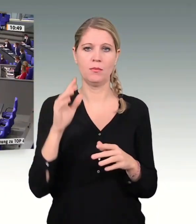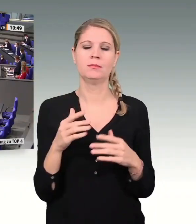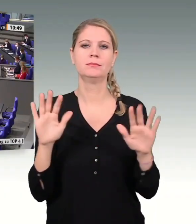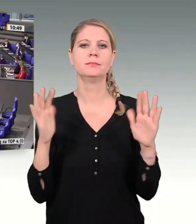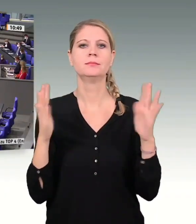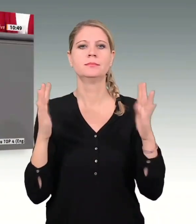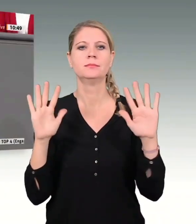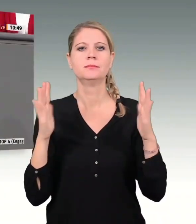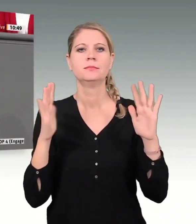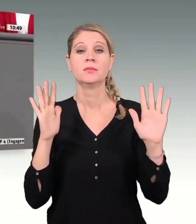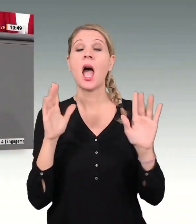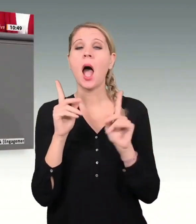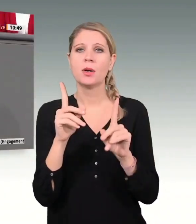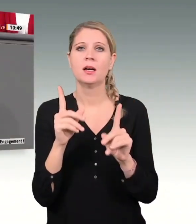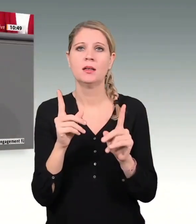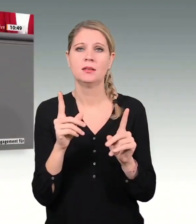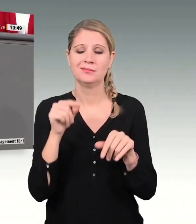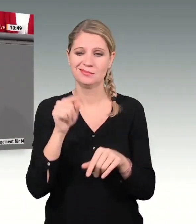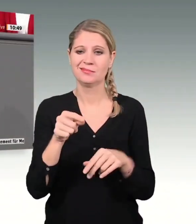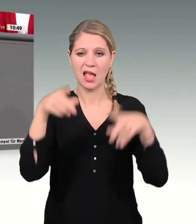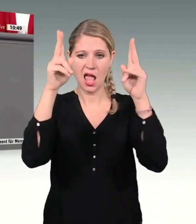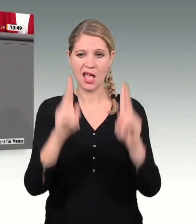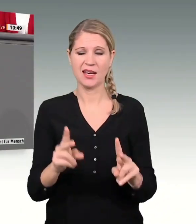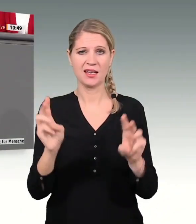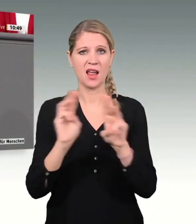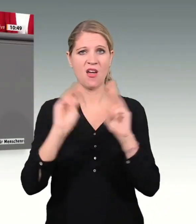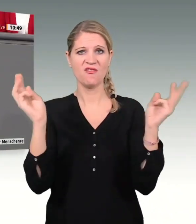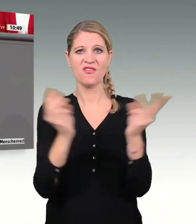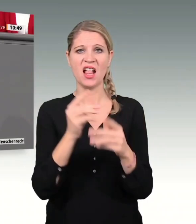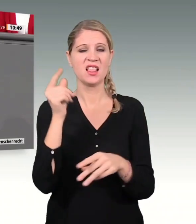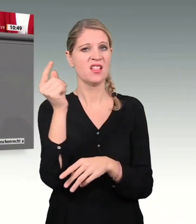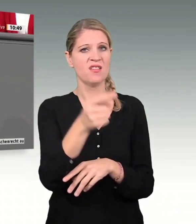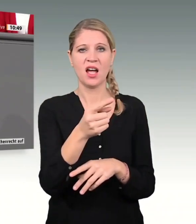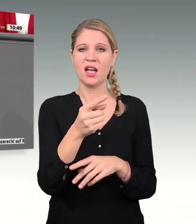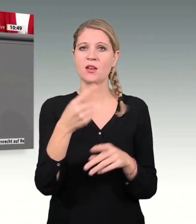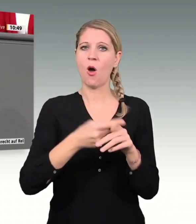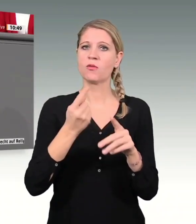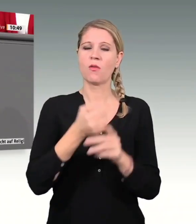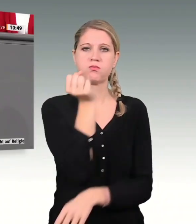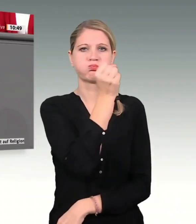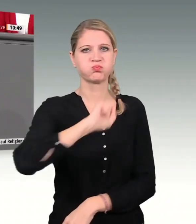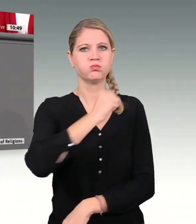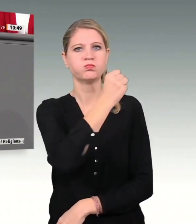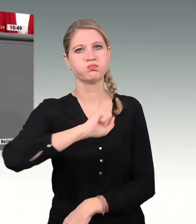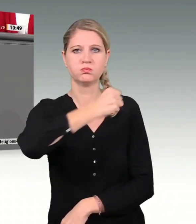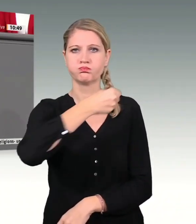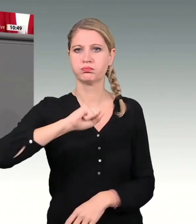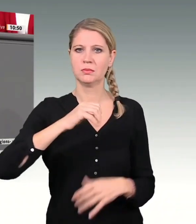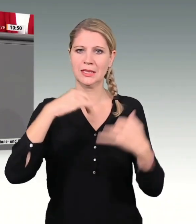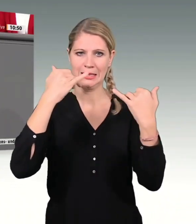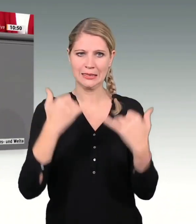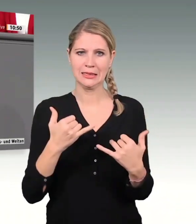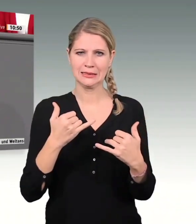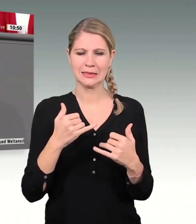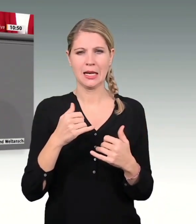Und doch wird dieses Recht weltweit massiv verletzt. Derzeit gibt es in